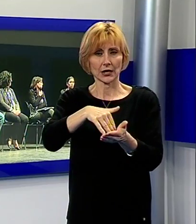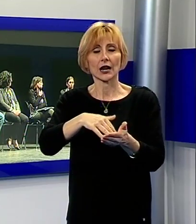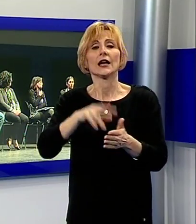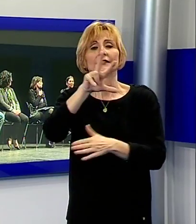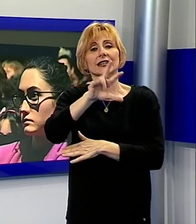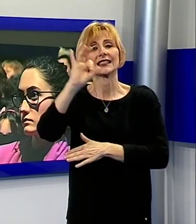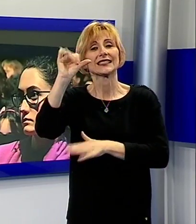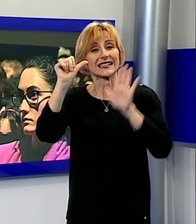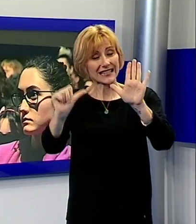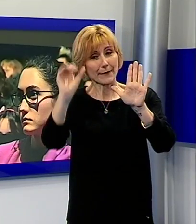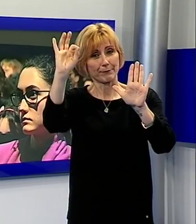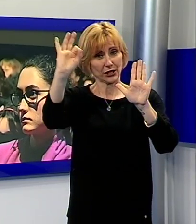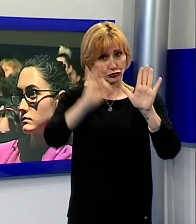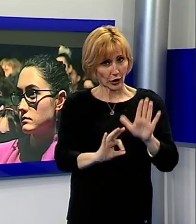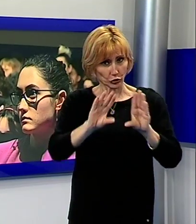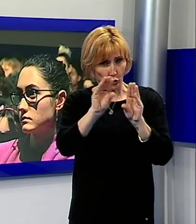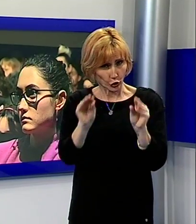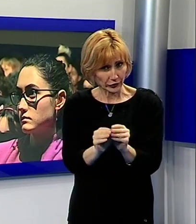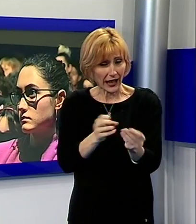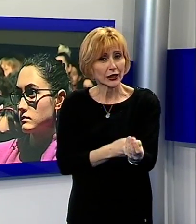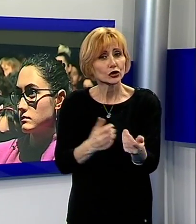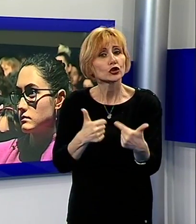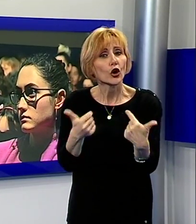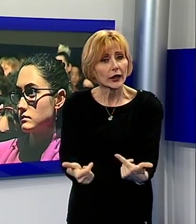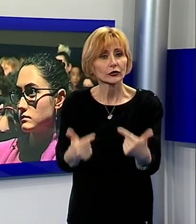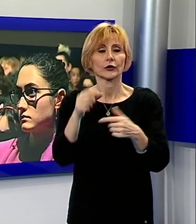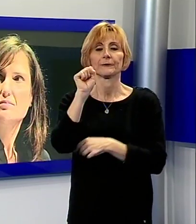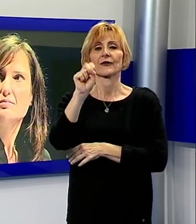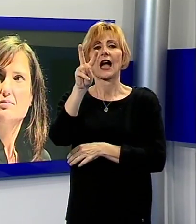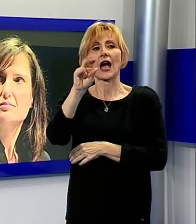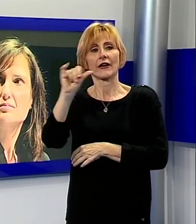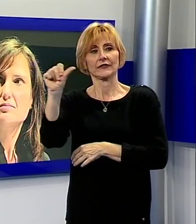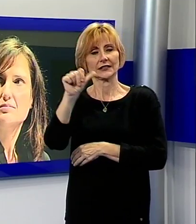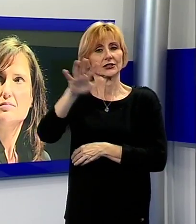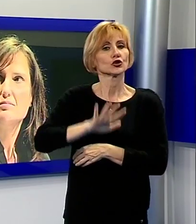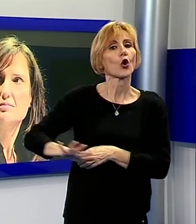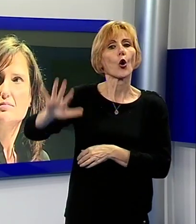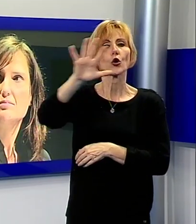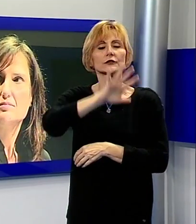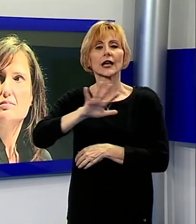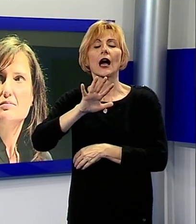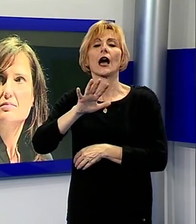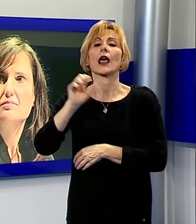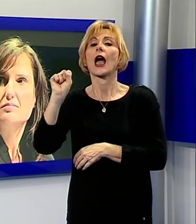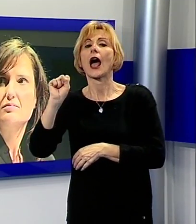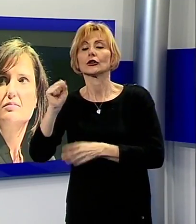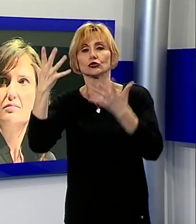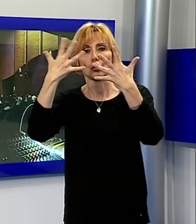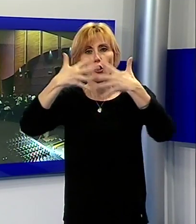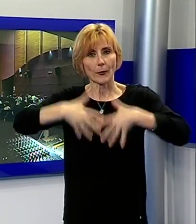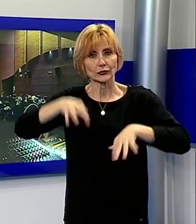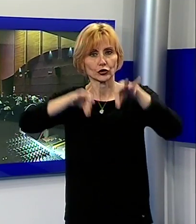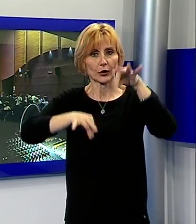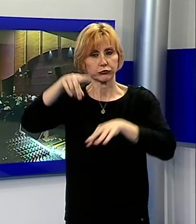del totale dei donatori. Per festeggiarle, Avis Toscana ha organizzato al Teatro Puccini di Alto Pascio il